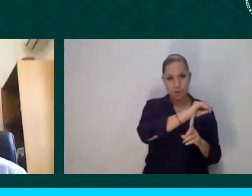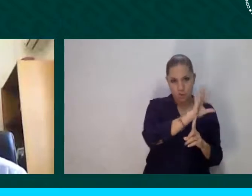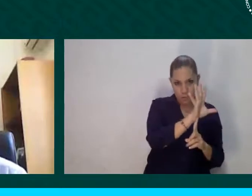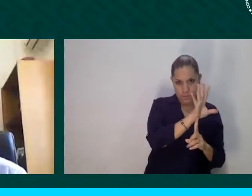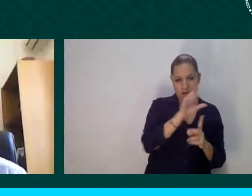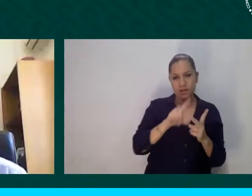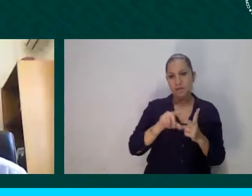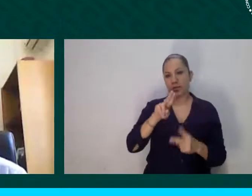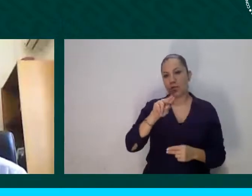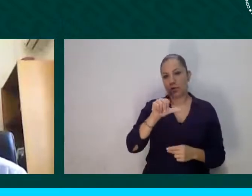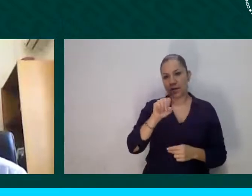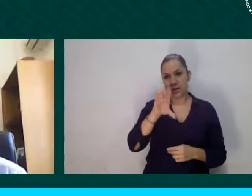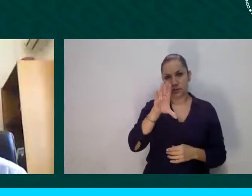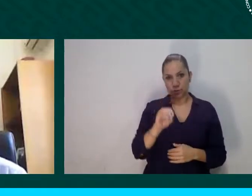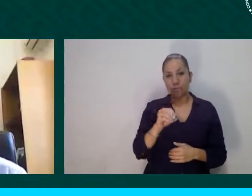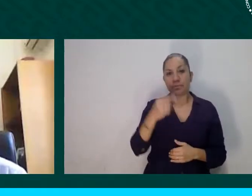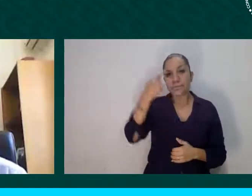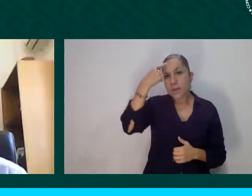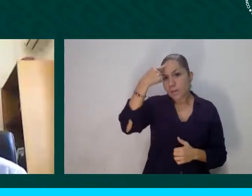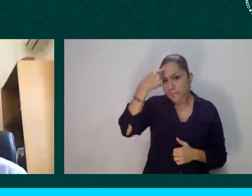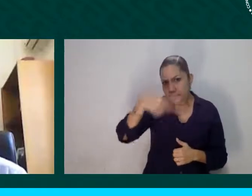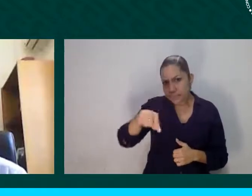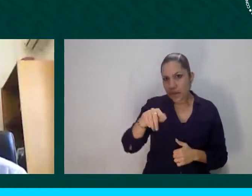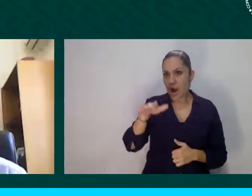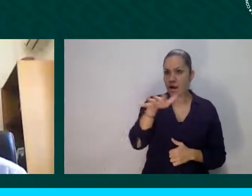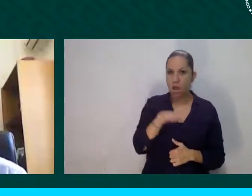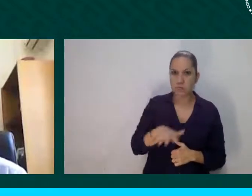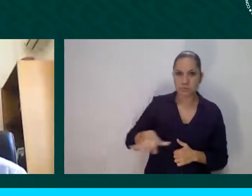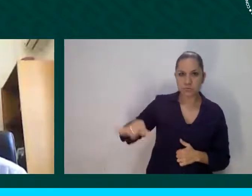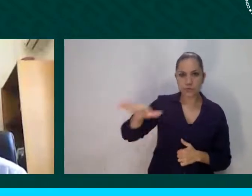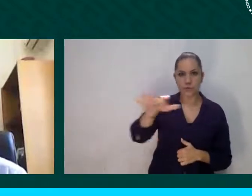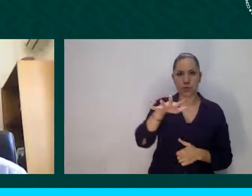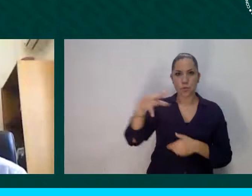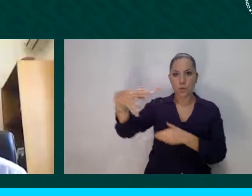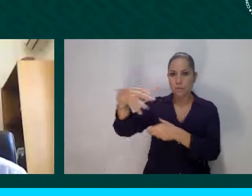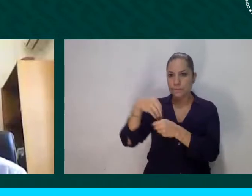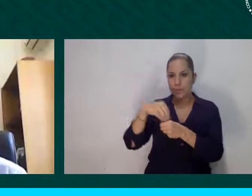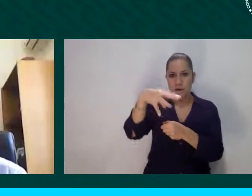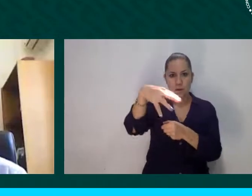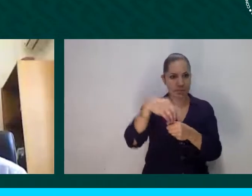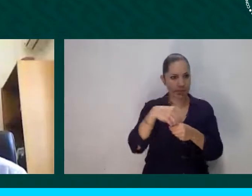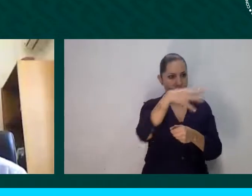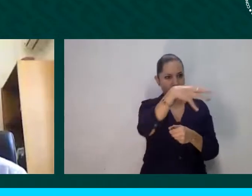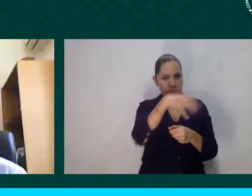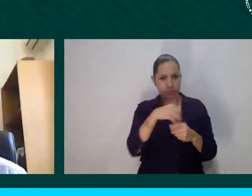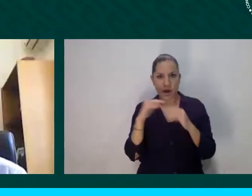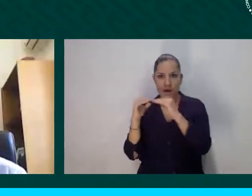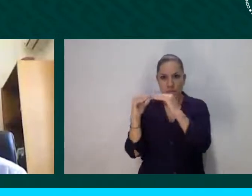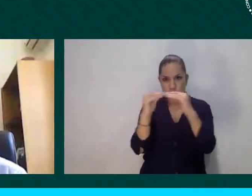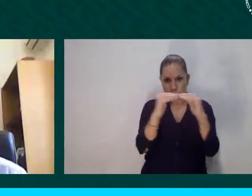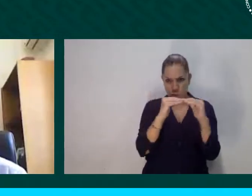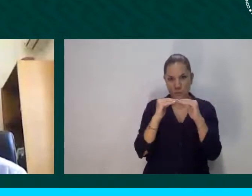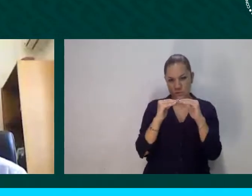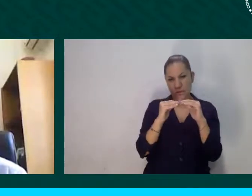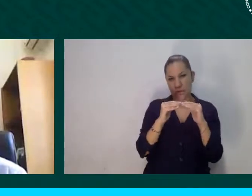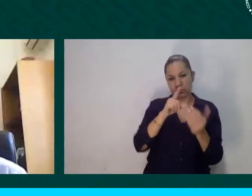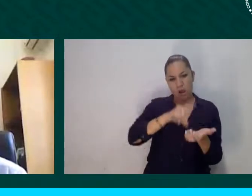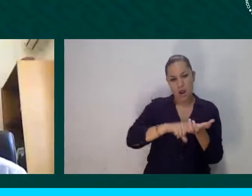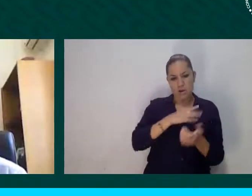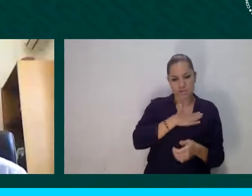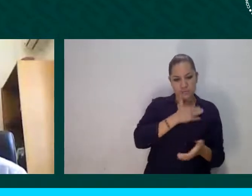inclusivas a nivel local referente a las personas en situación de movilidad humana.